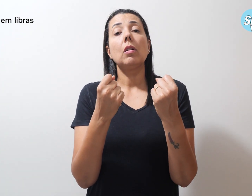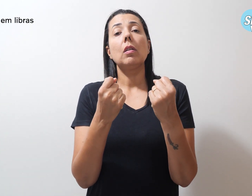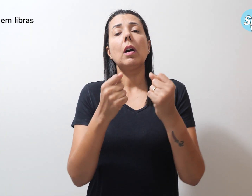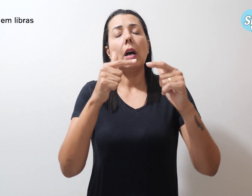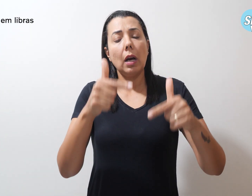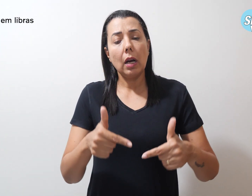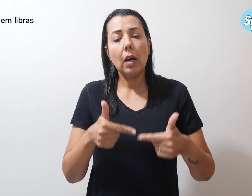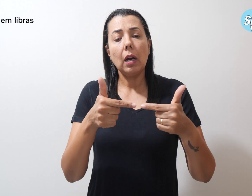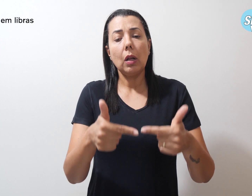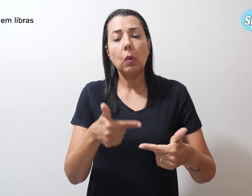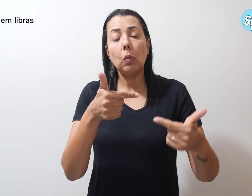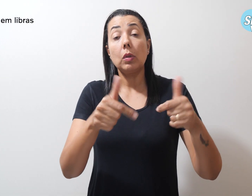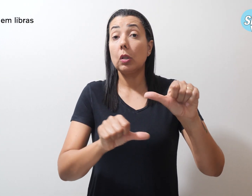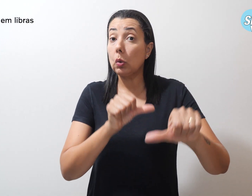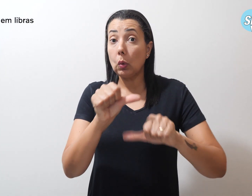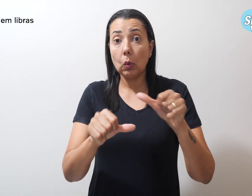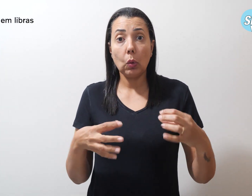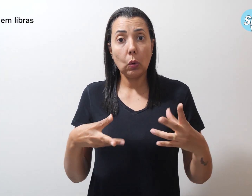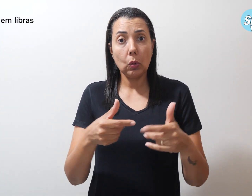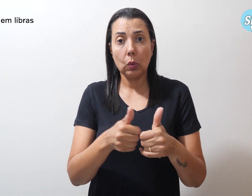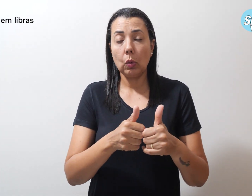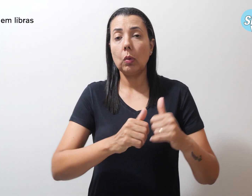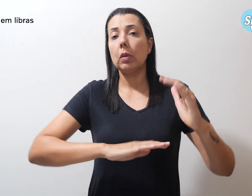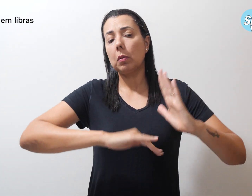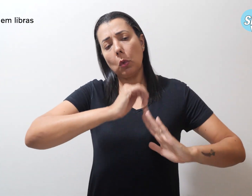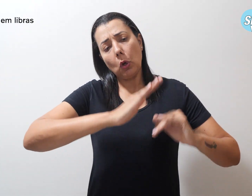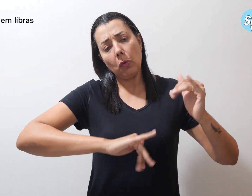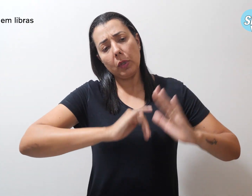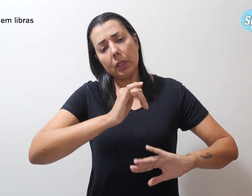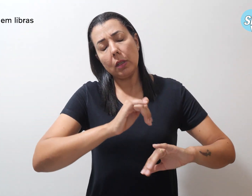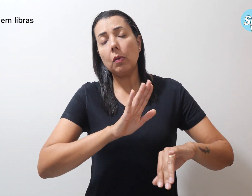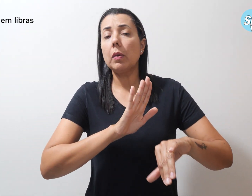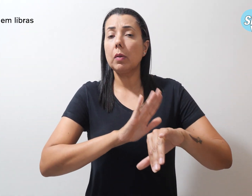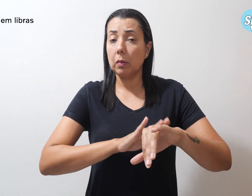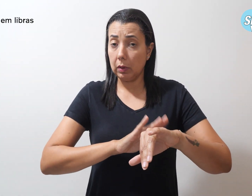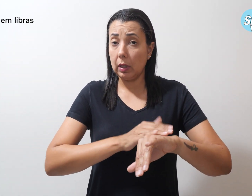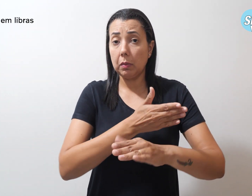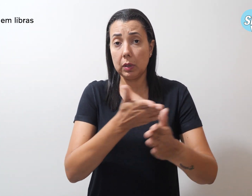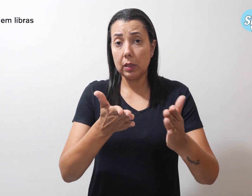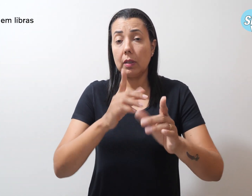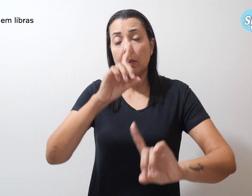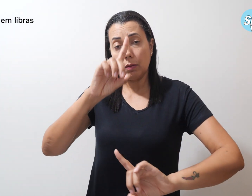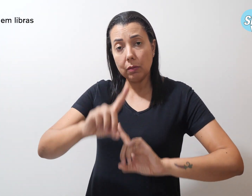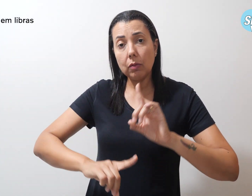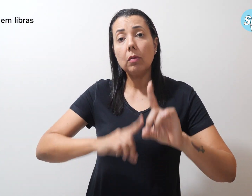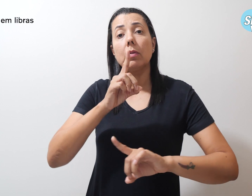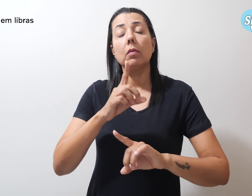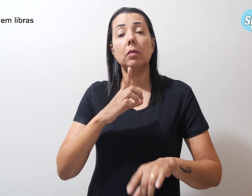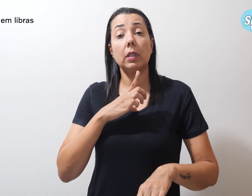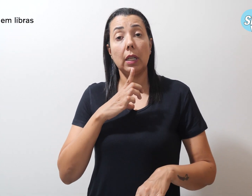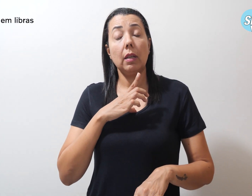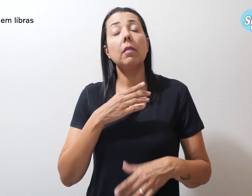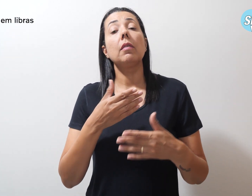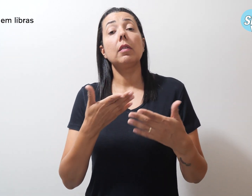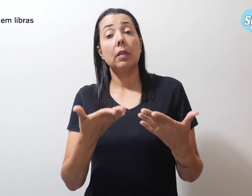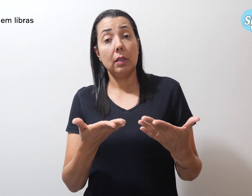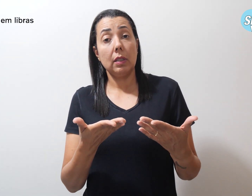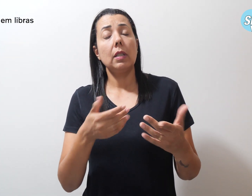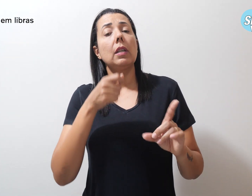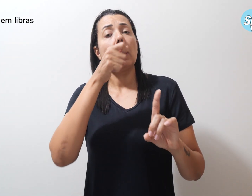modificou totalmente essa função e com o tempo ela evoluiu. Graças a essa luta, o